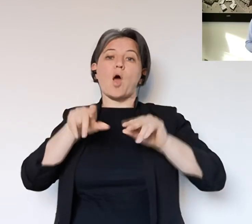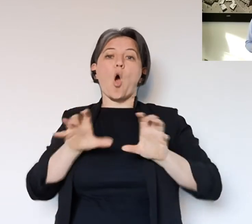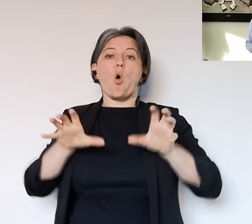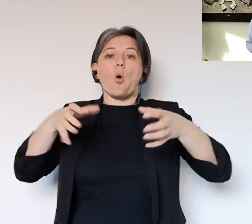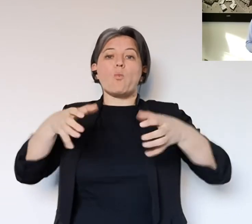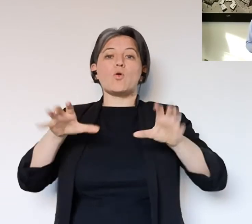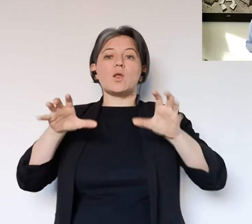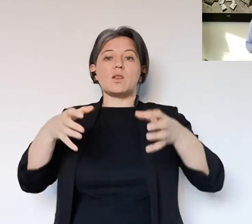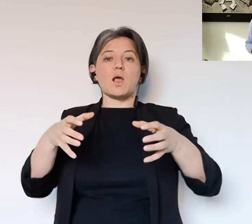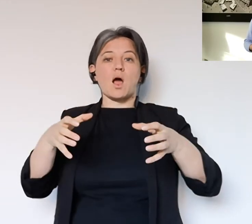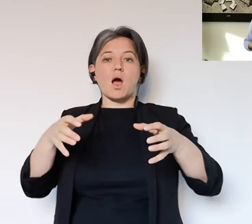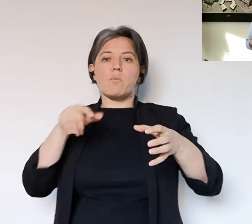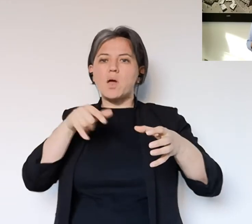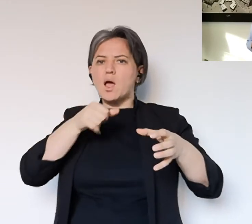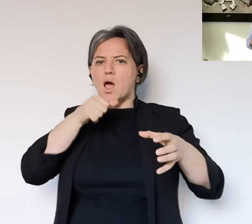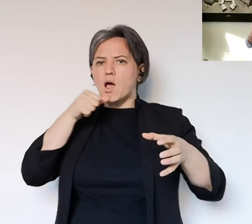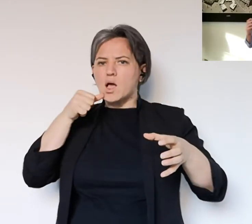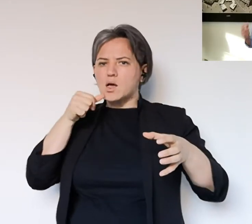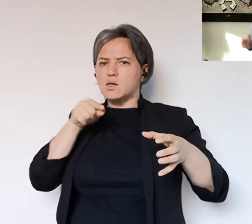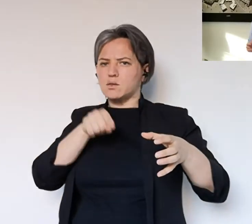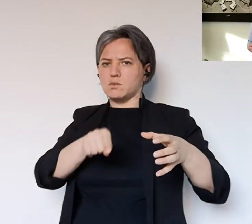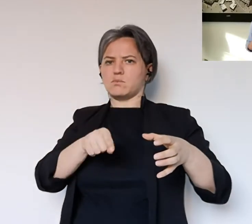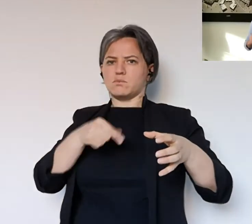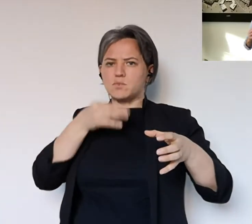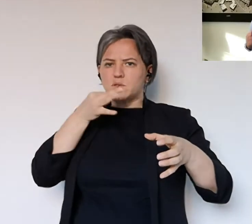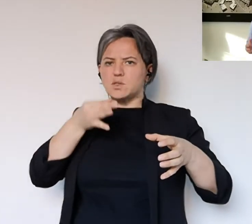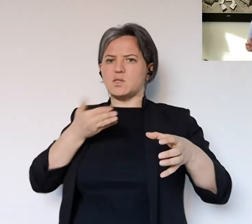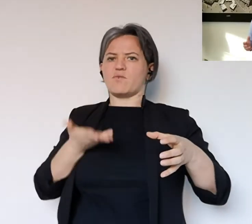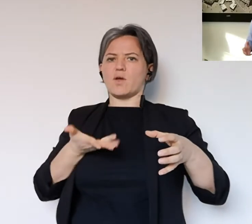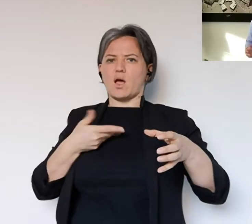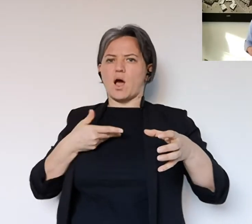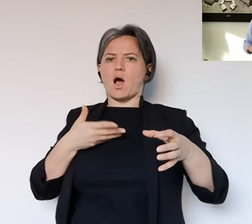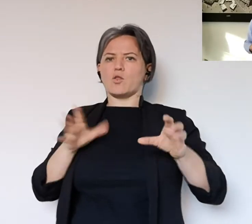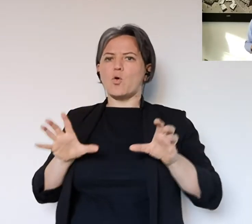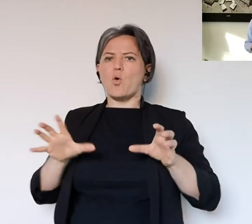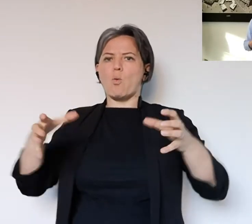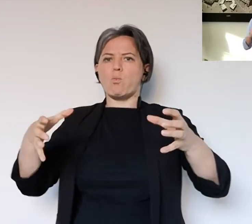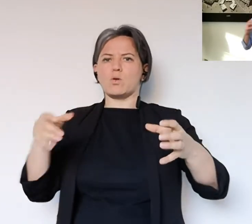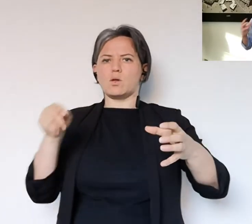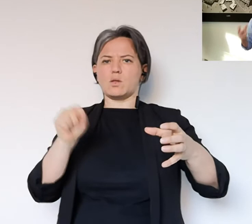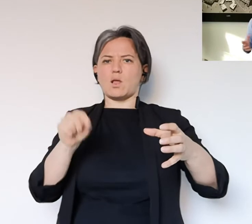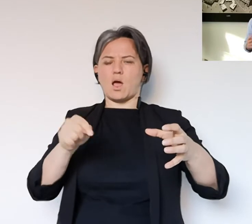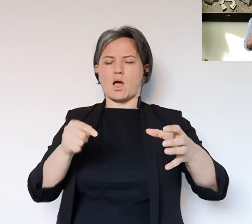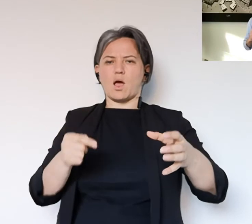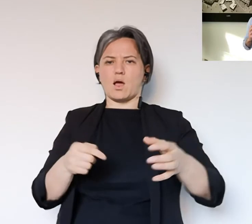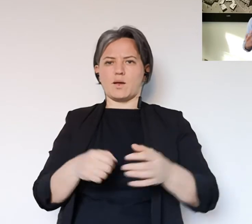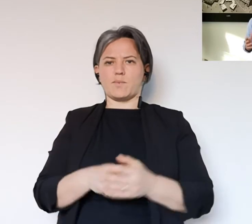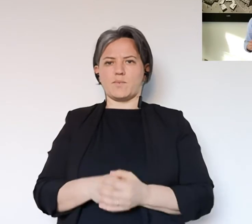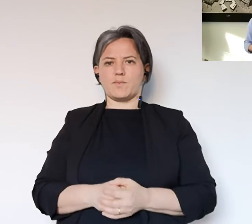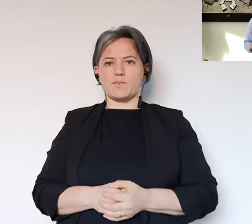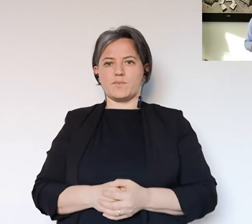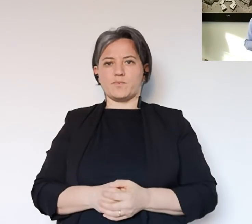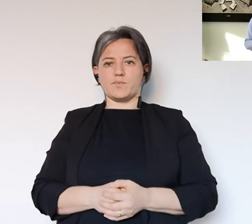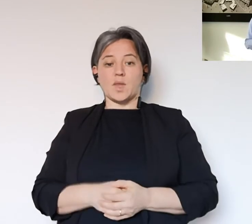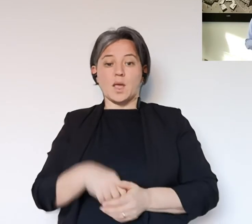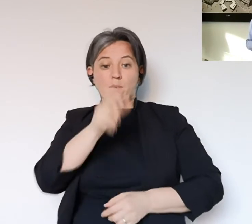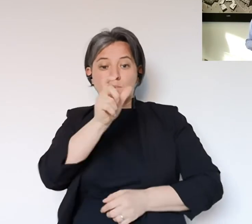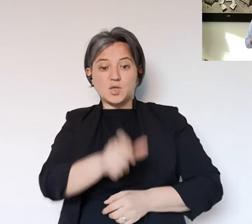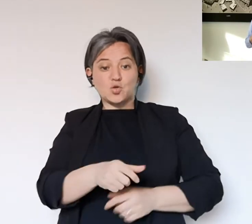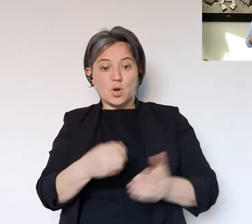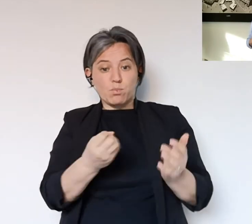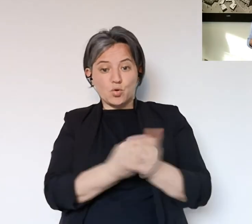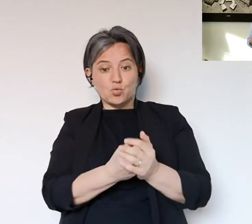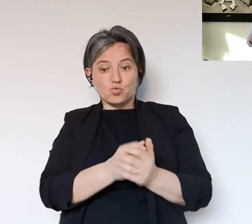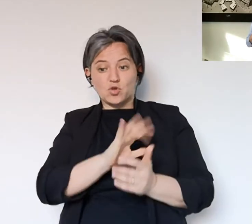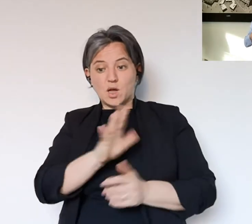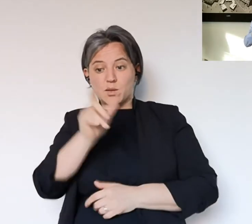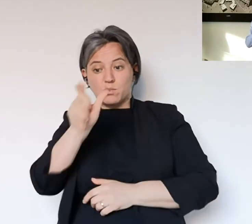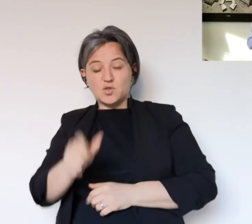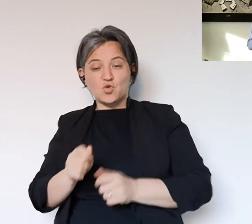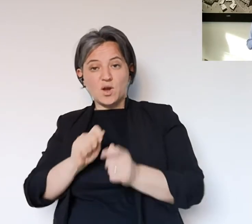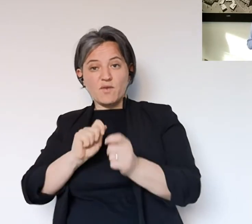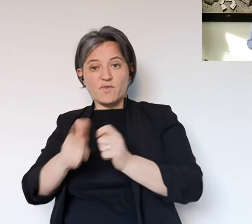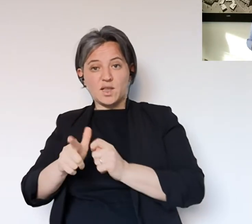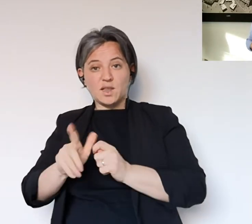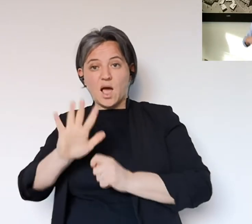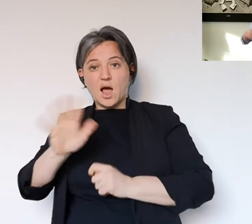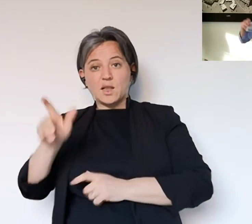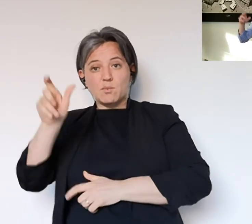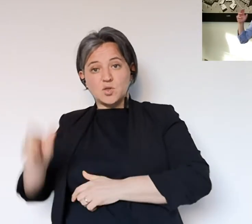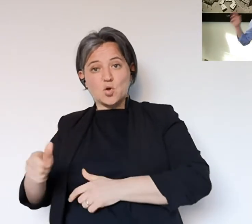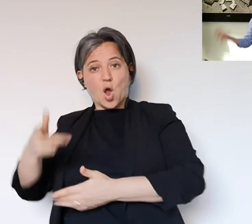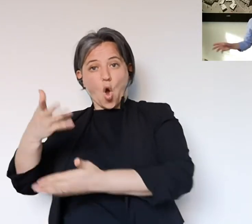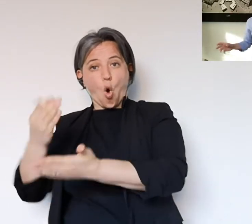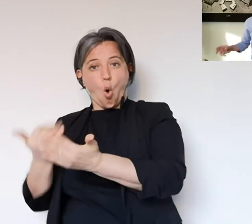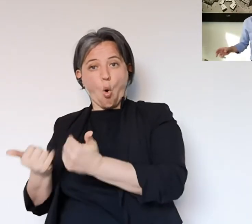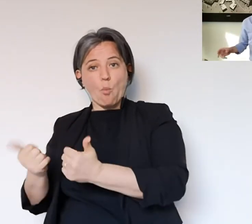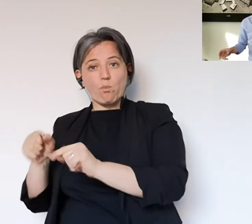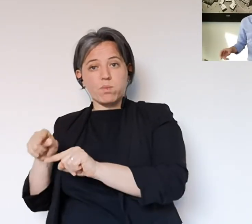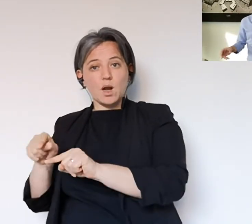sistema a stare assieme e qualcuno mi dice che abuso del termine comunità a me continua a dare un senso, perché come spesso si dice,